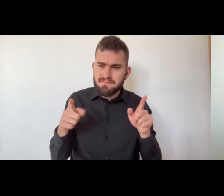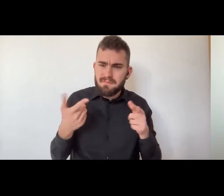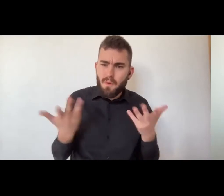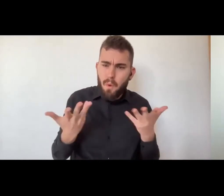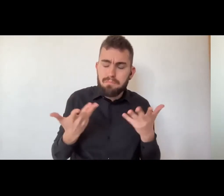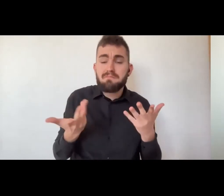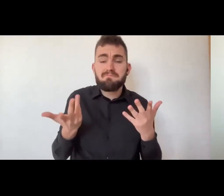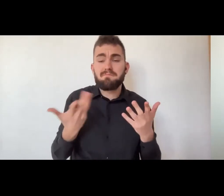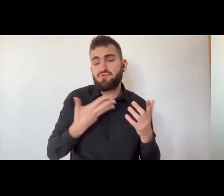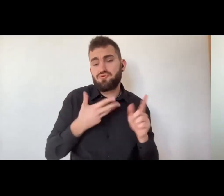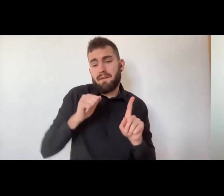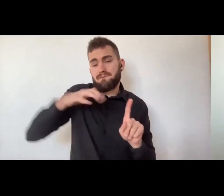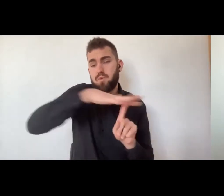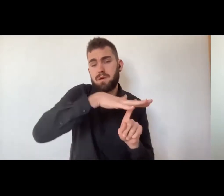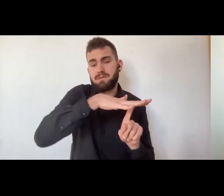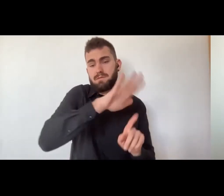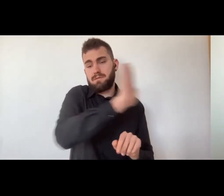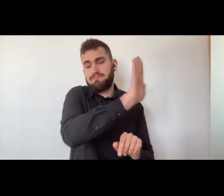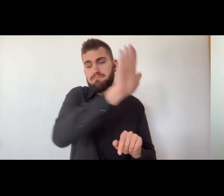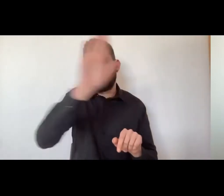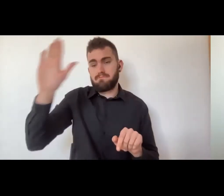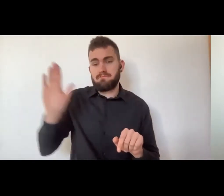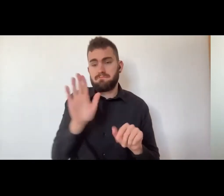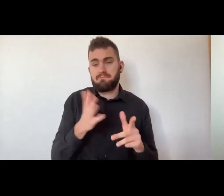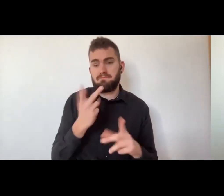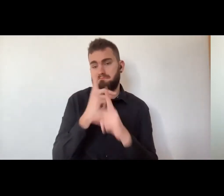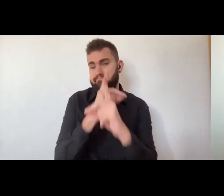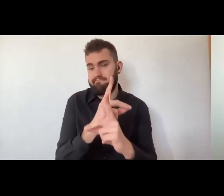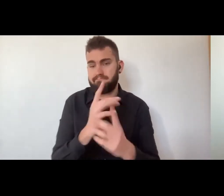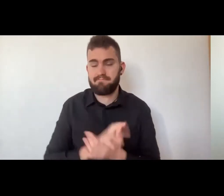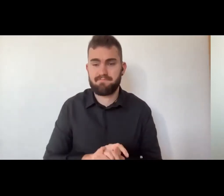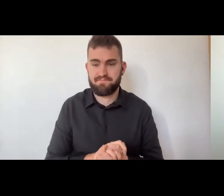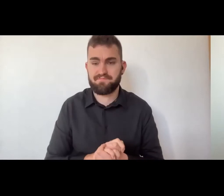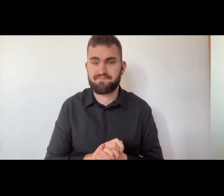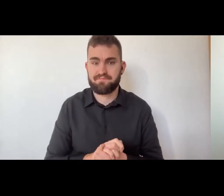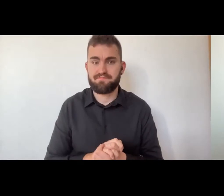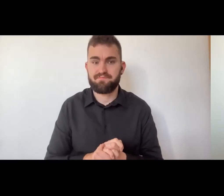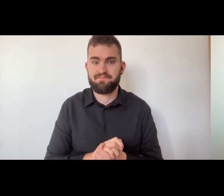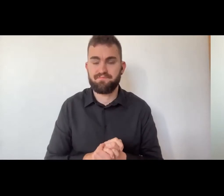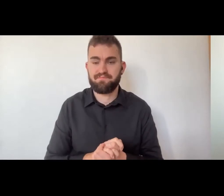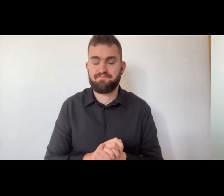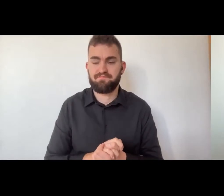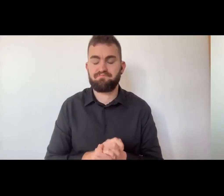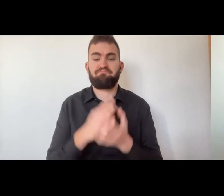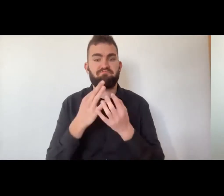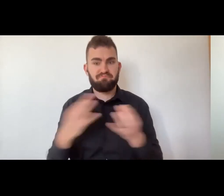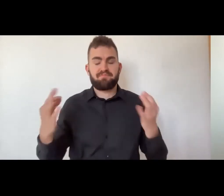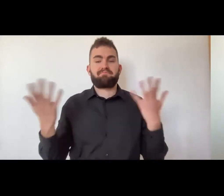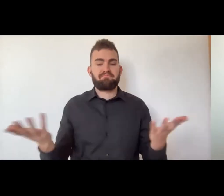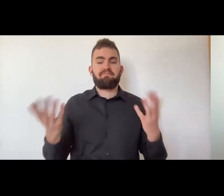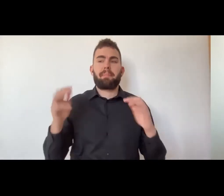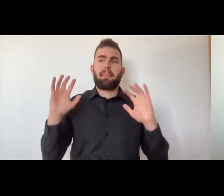differenzia nel mondo. Perché? Perché è influenzata dalla cultura locale, dalla